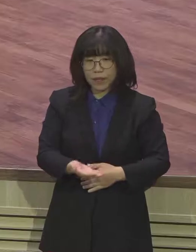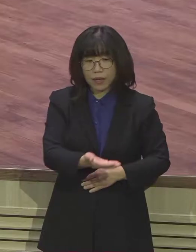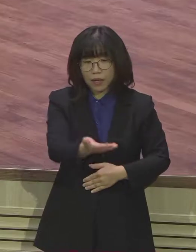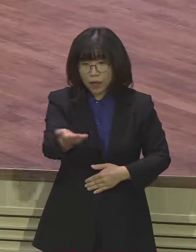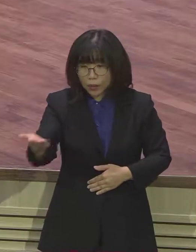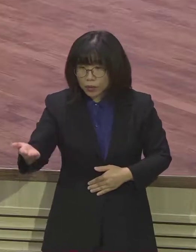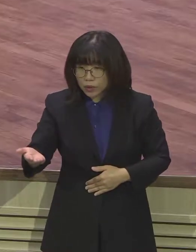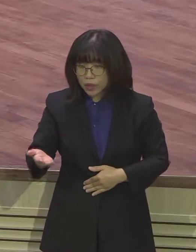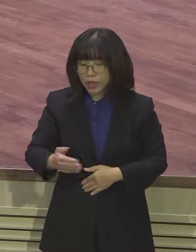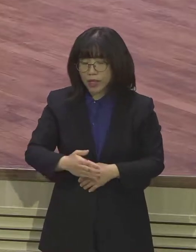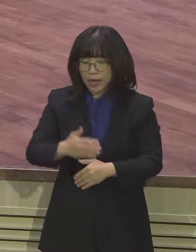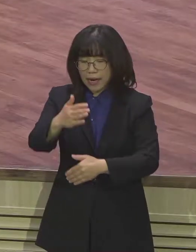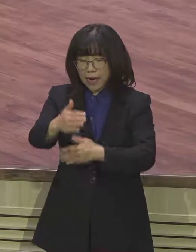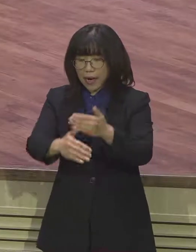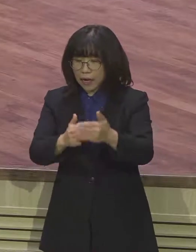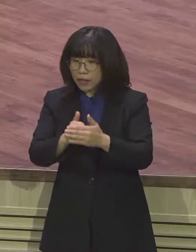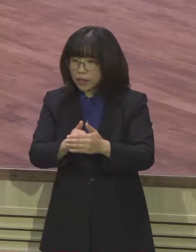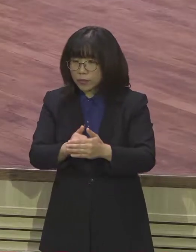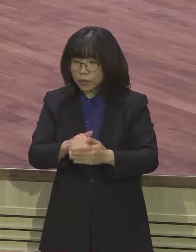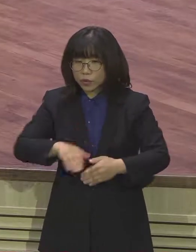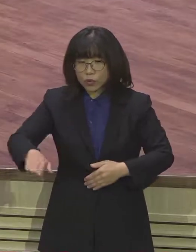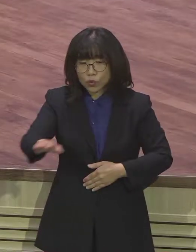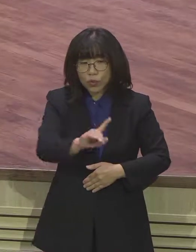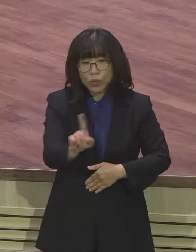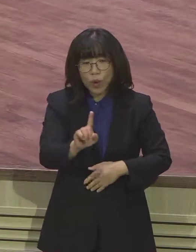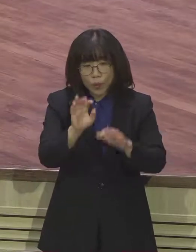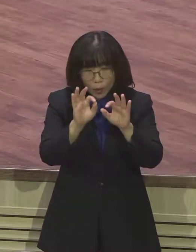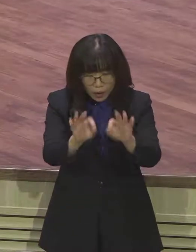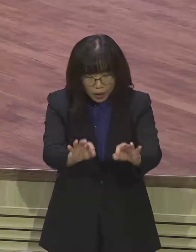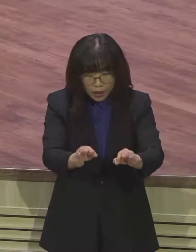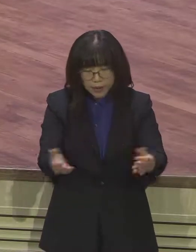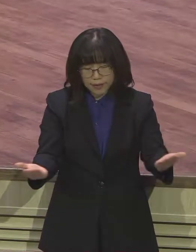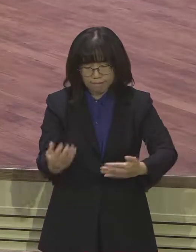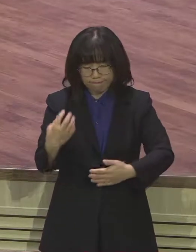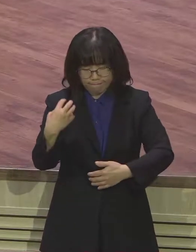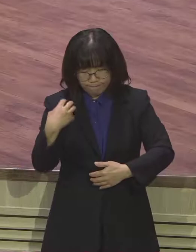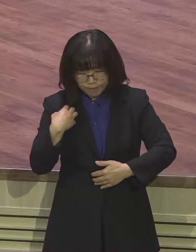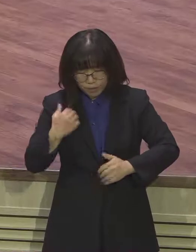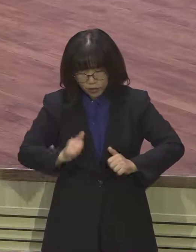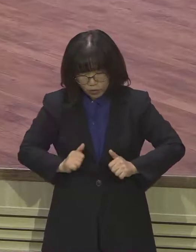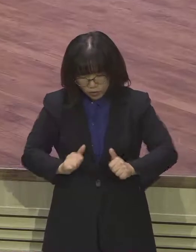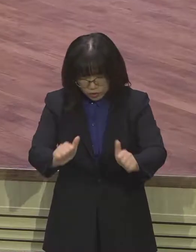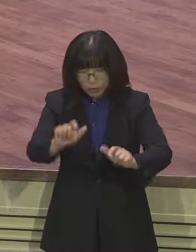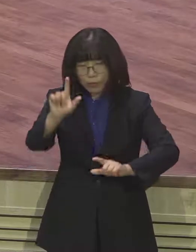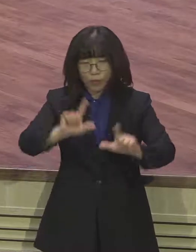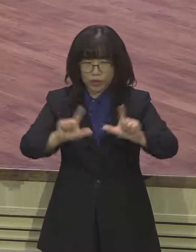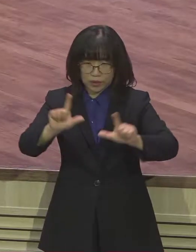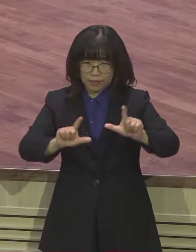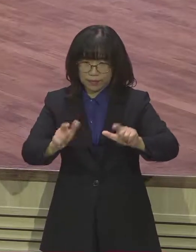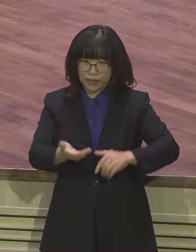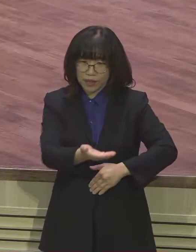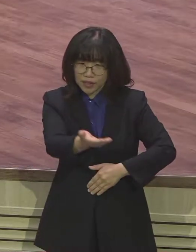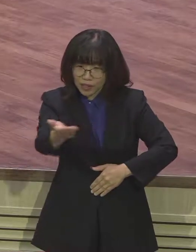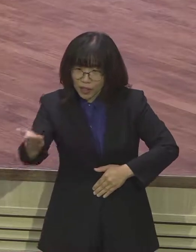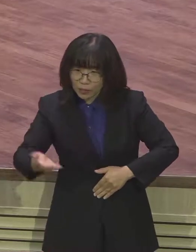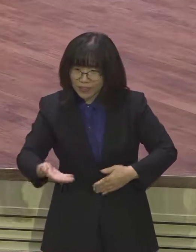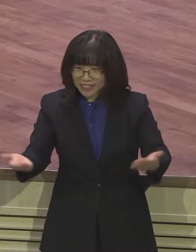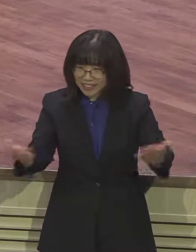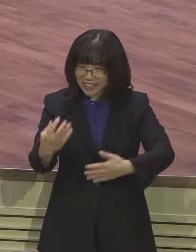충성도를 재워보고 있습니다 사실 이맘때가 되면 미리 직분을 내려놓을 생각들을 슬슬 하기 시작하시거든요 우리가